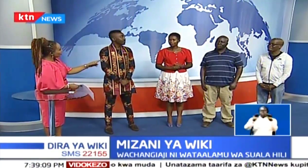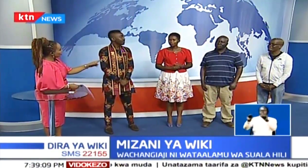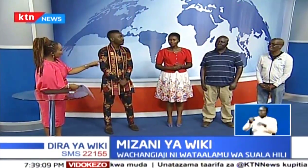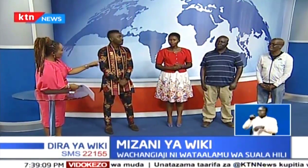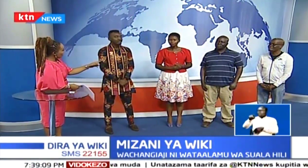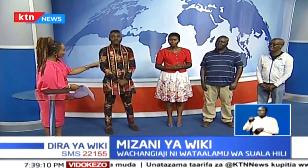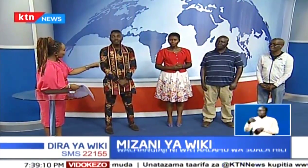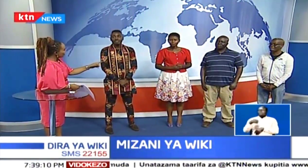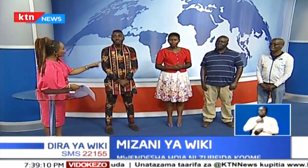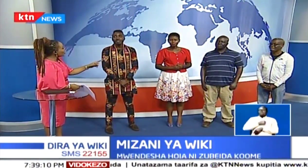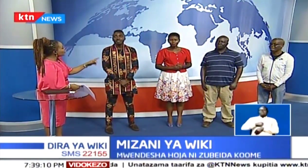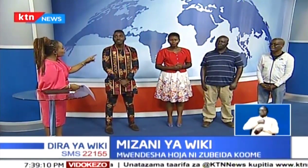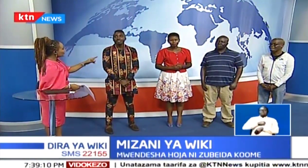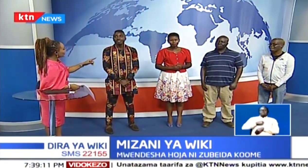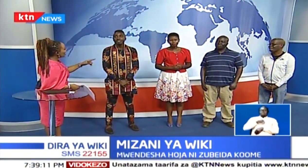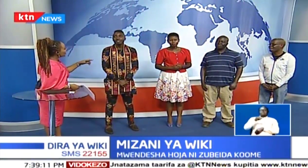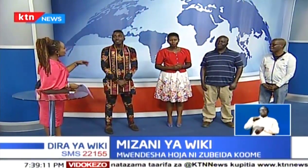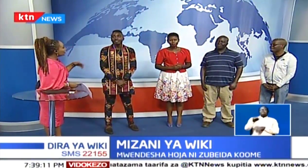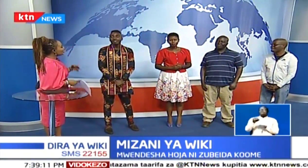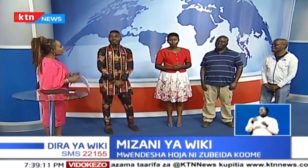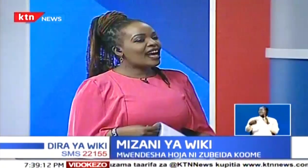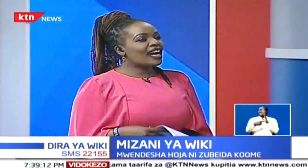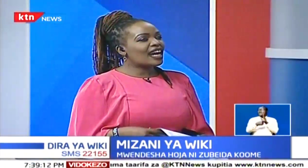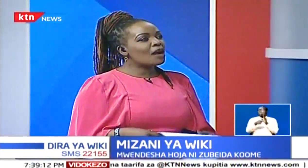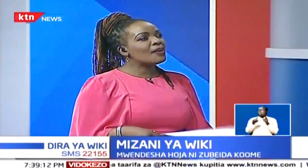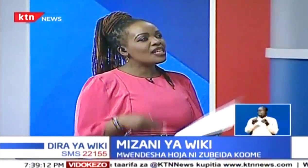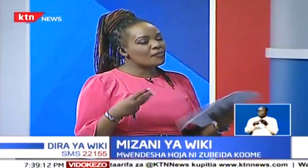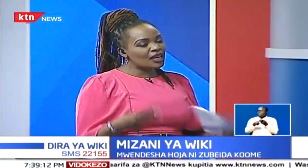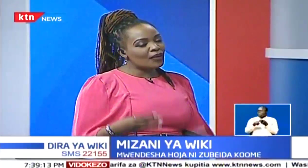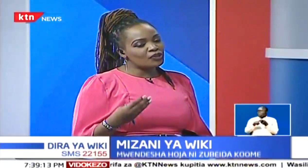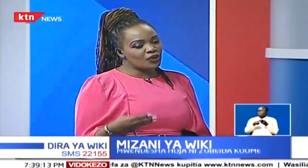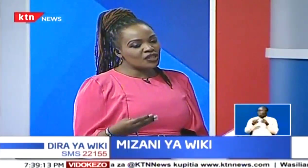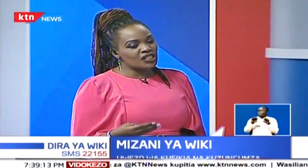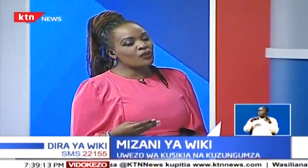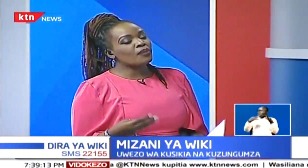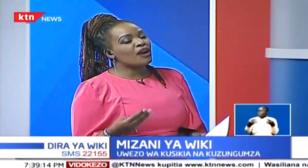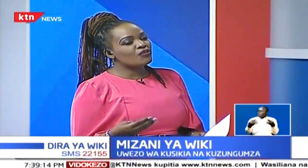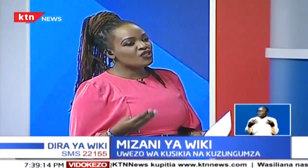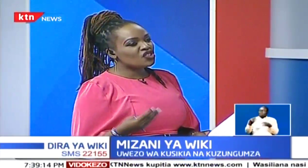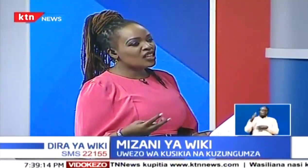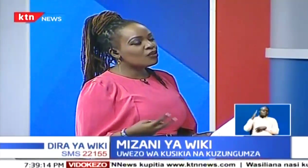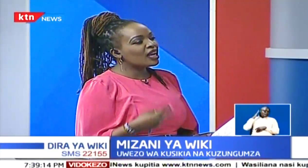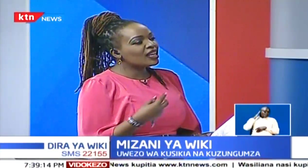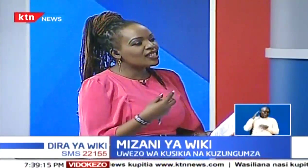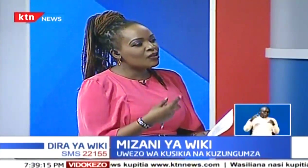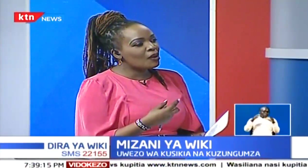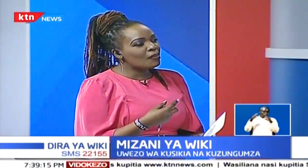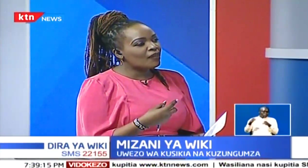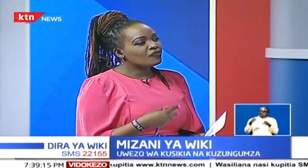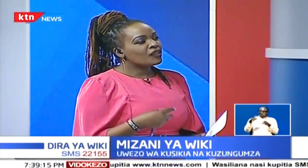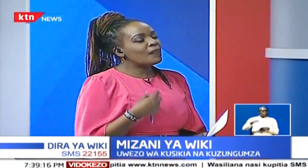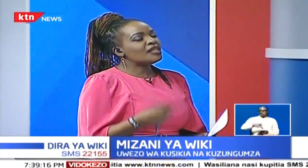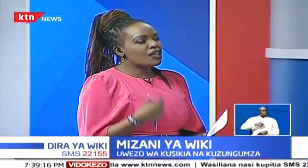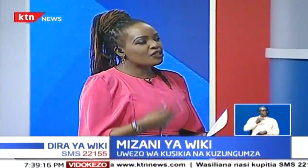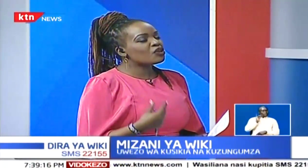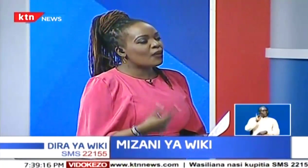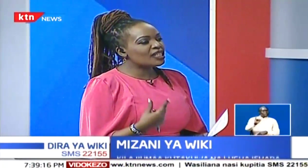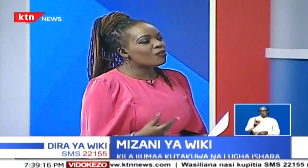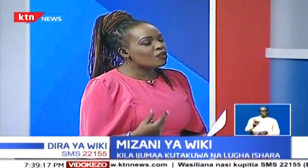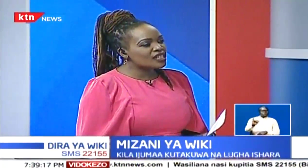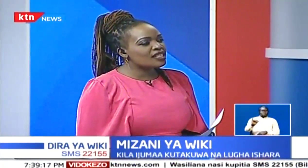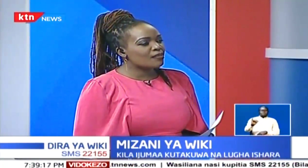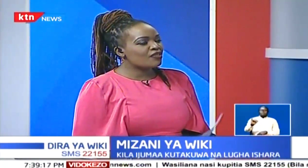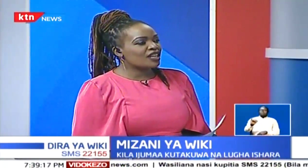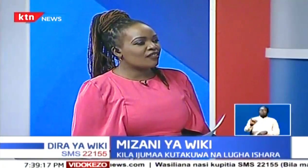kutambulisha. Samahani sana. Tueleze uwe ni nani. Na kama jamii ya watu wanaweishi na ulemavu nchini, unahisi kwa mba kama taifa